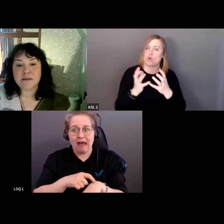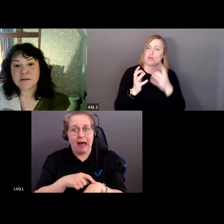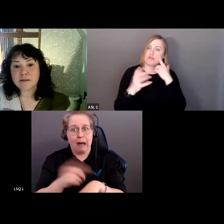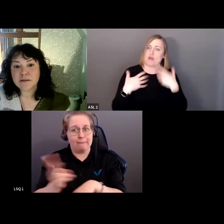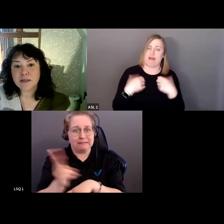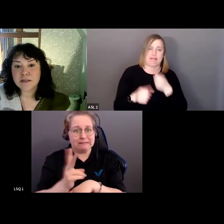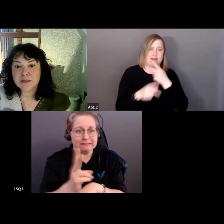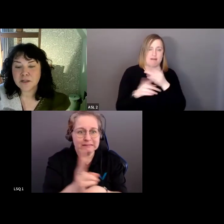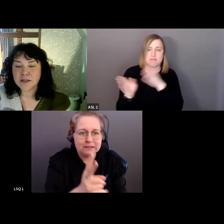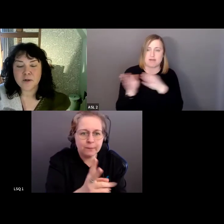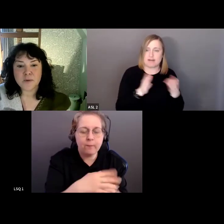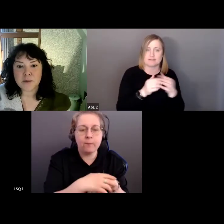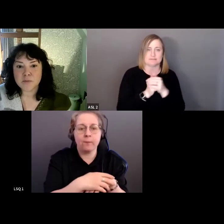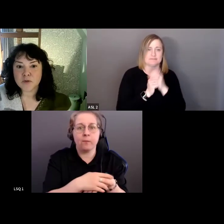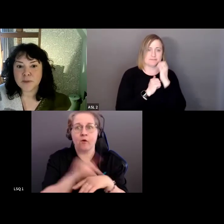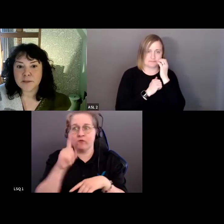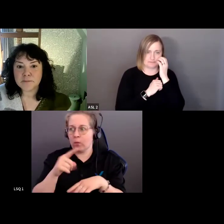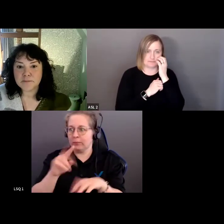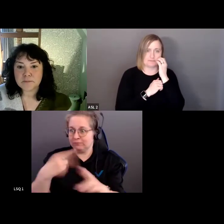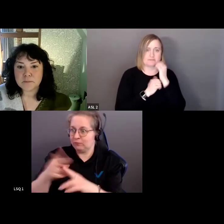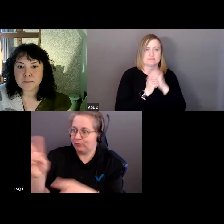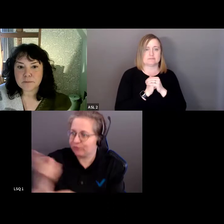'attend de nous à ce qu'on réagisse vite.